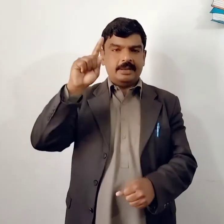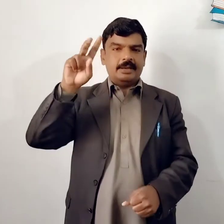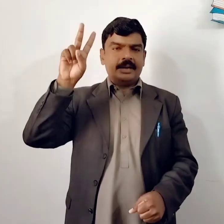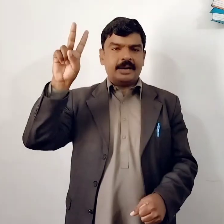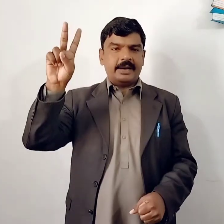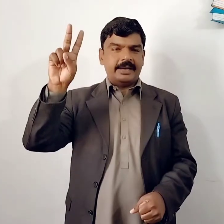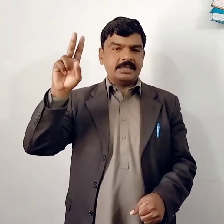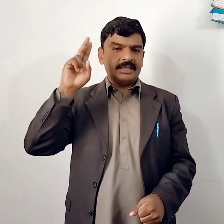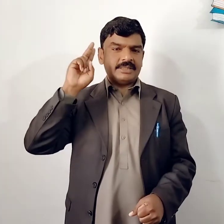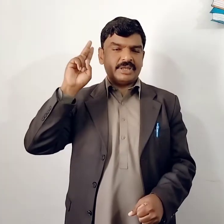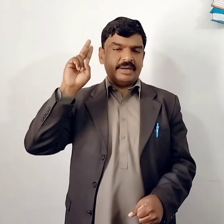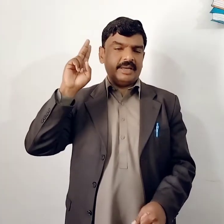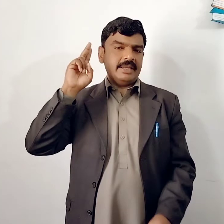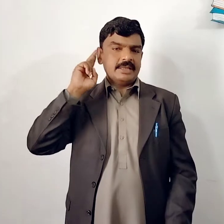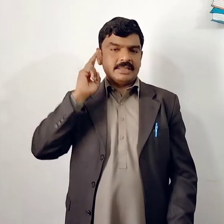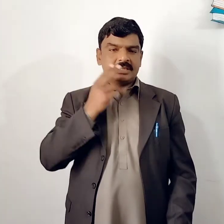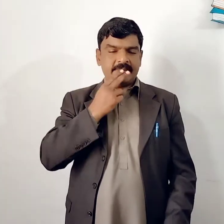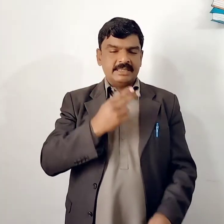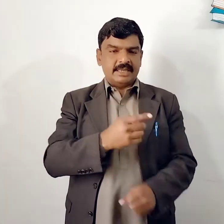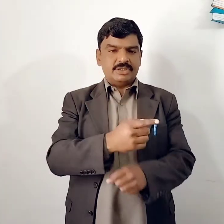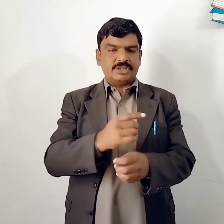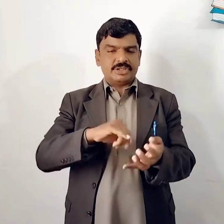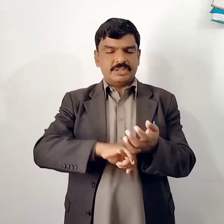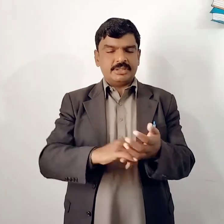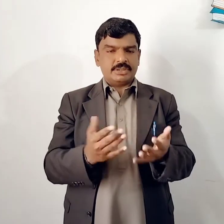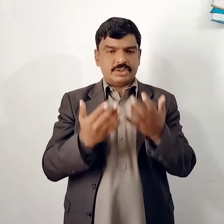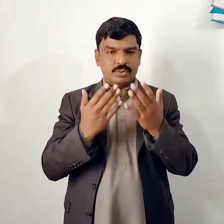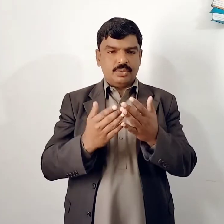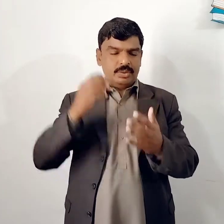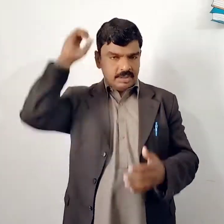ہائر سکنٹری سپیشل ایڈوکیشن سکول